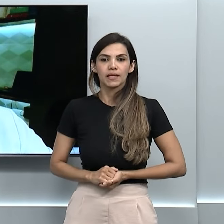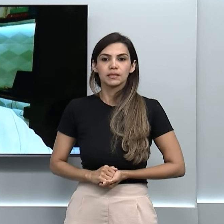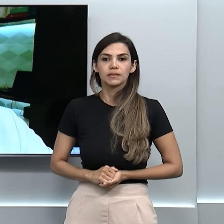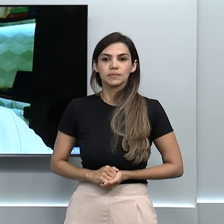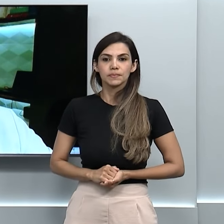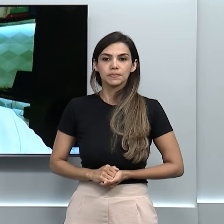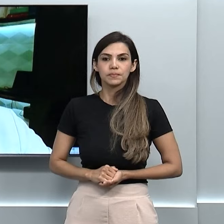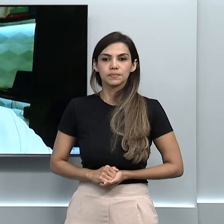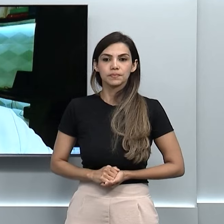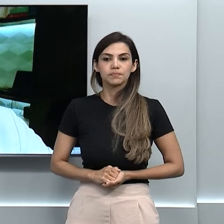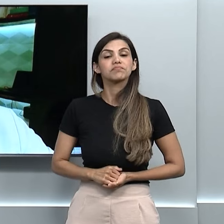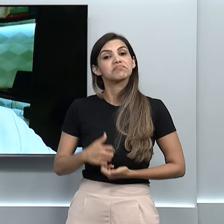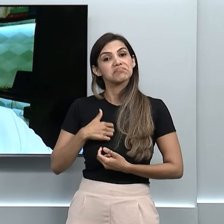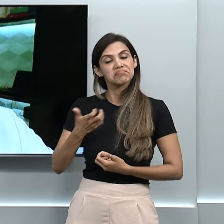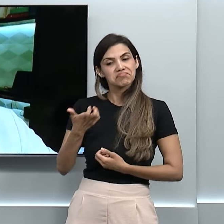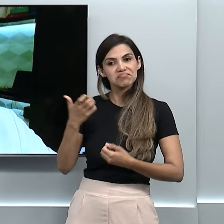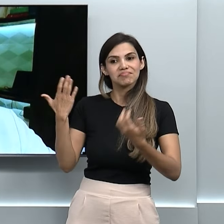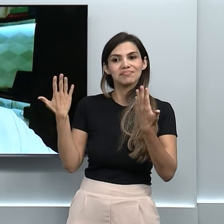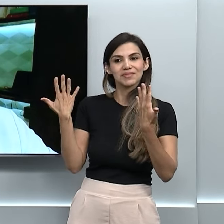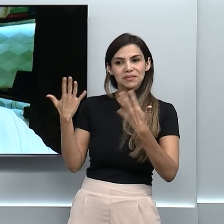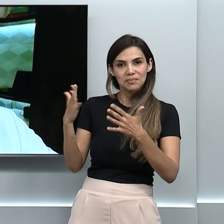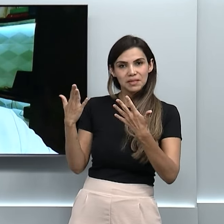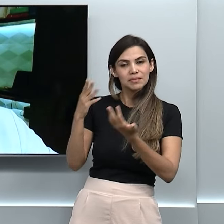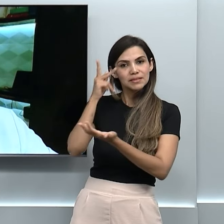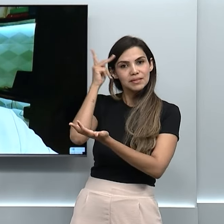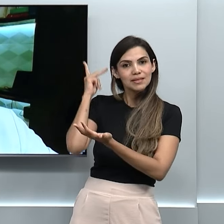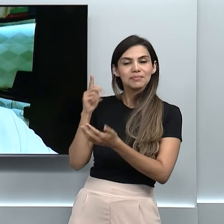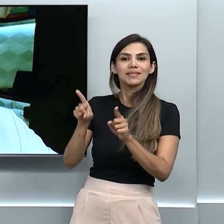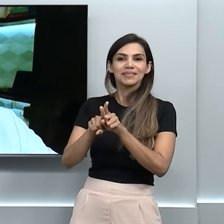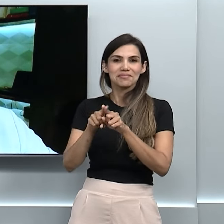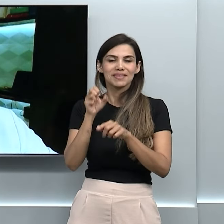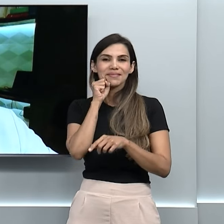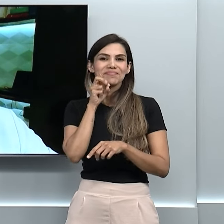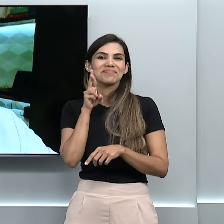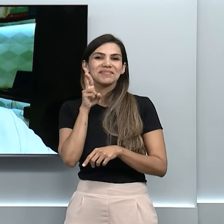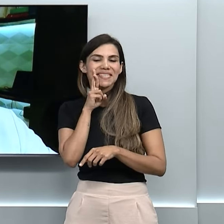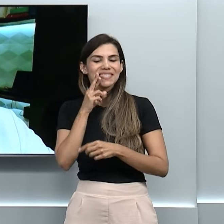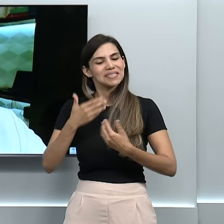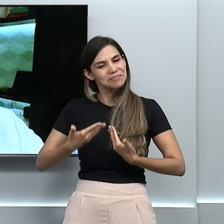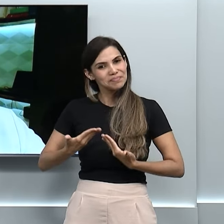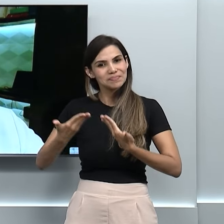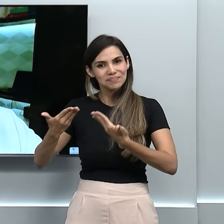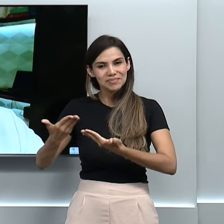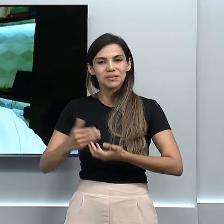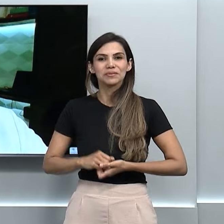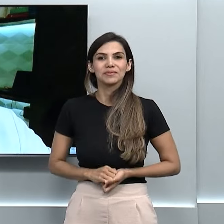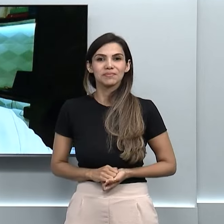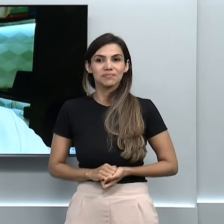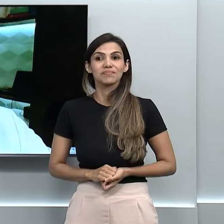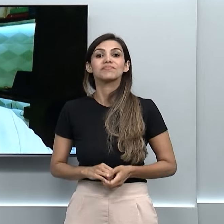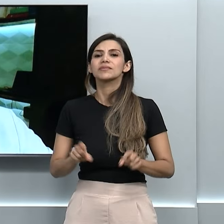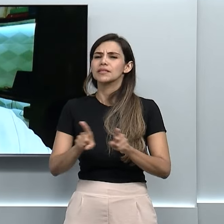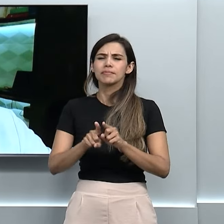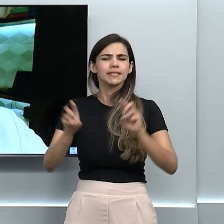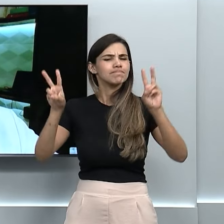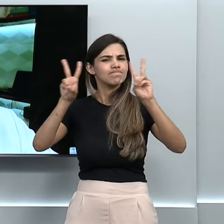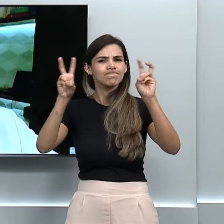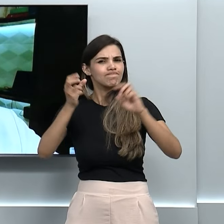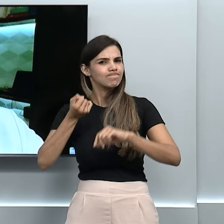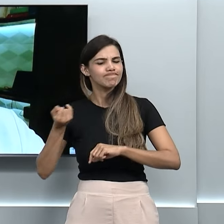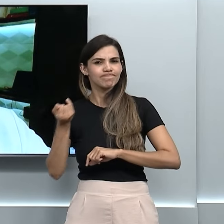Gostaria de parabenizar a Camila e a Sara pelo convite e pelo tema tão importante.